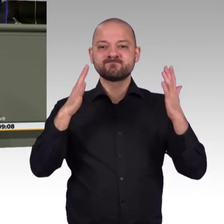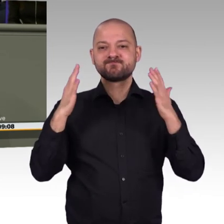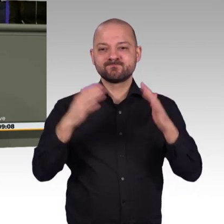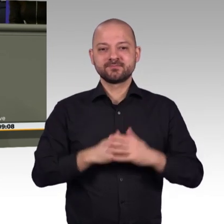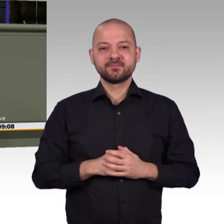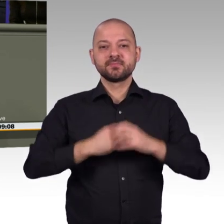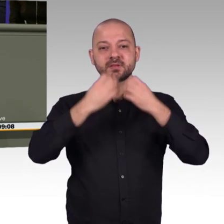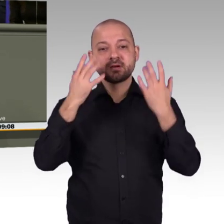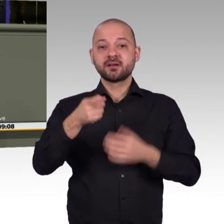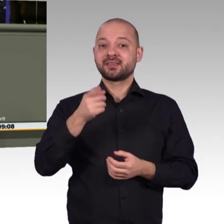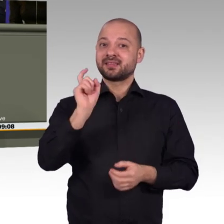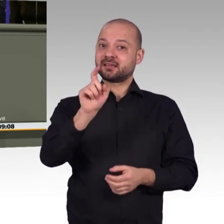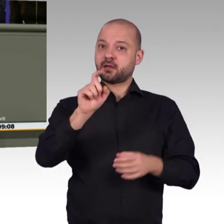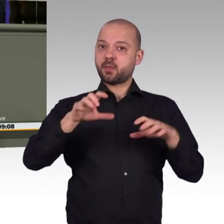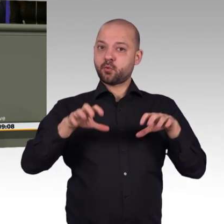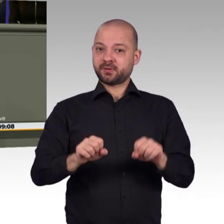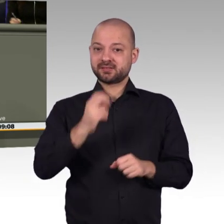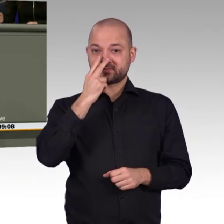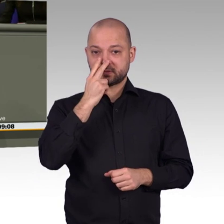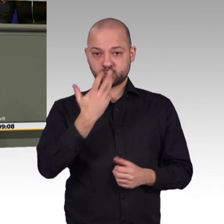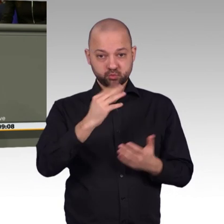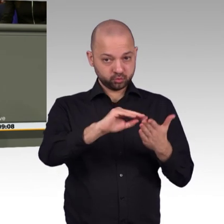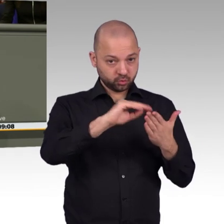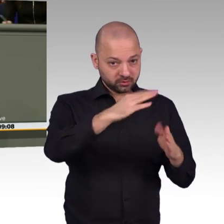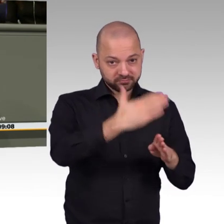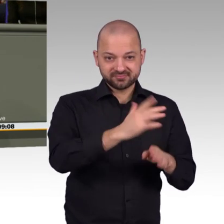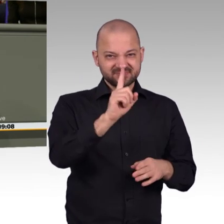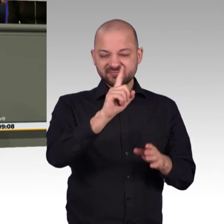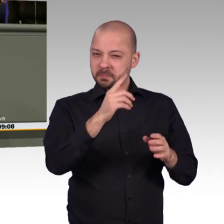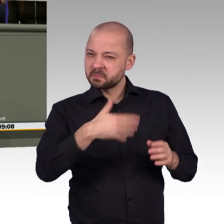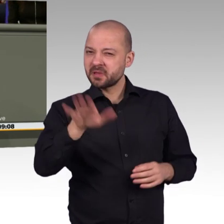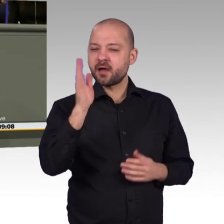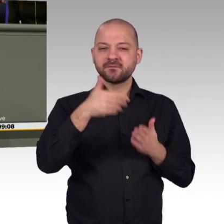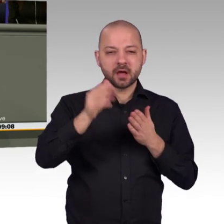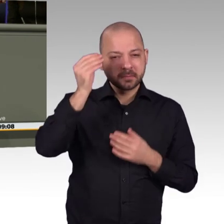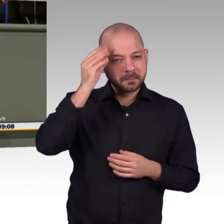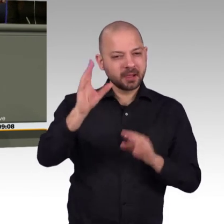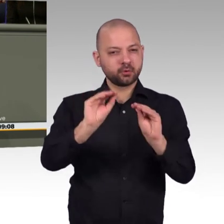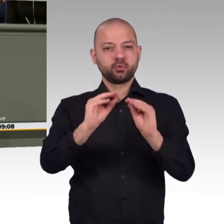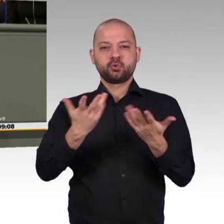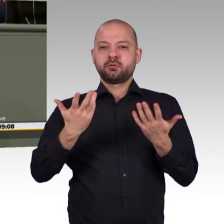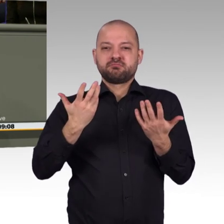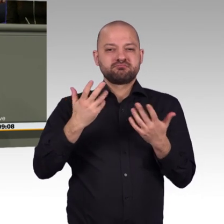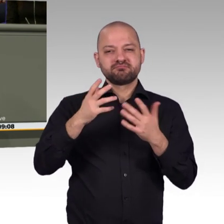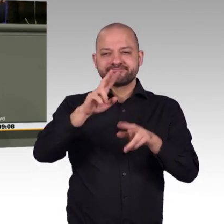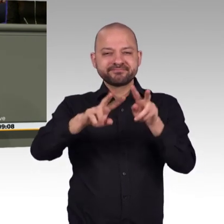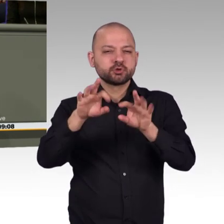Ausgründungen besser werden, um da auch ein weltweit führendes Niveau zu haben, um die Entwicklung zu prägen. KI als wichtigster